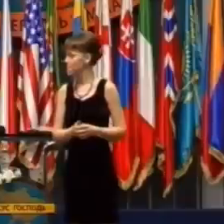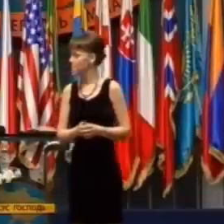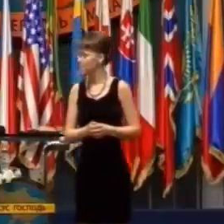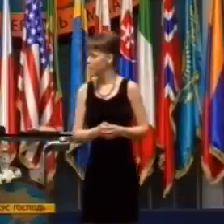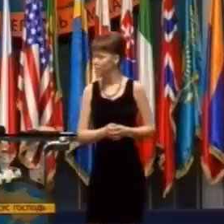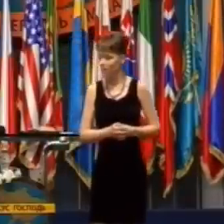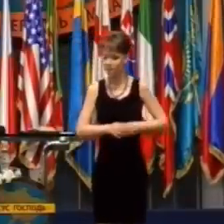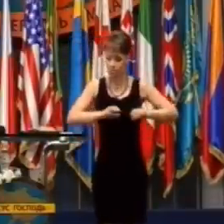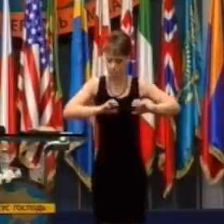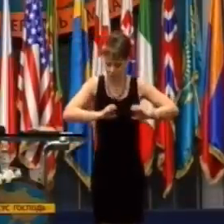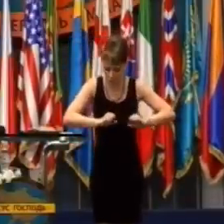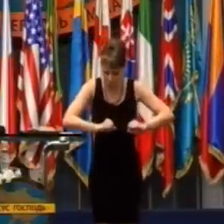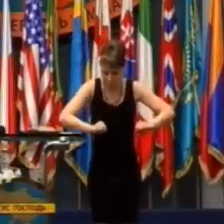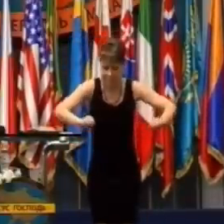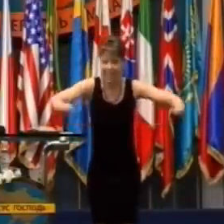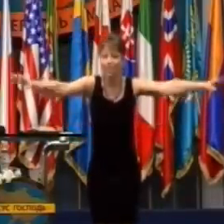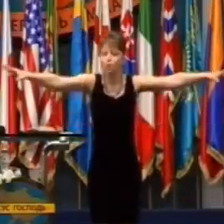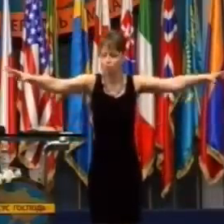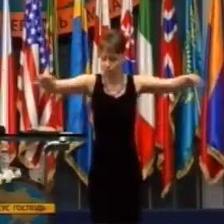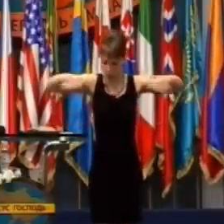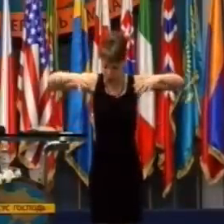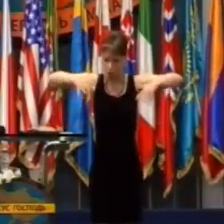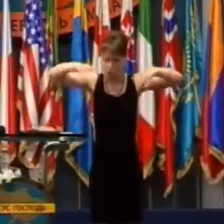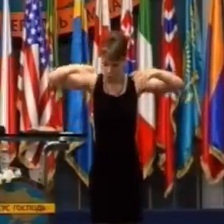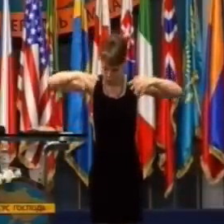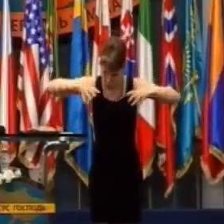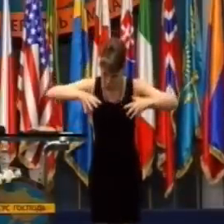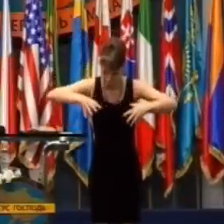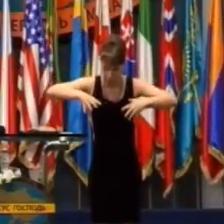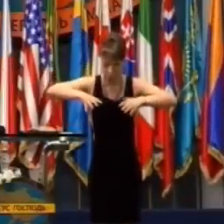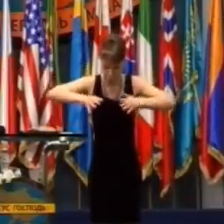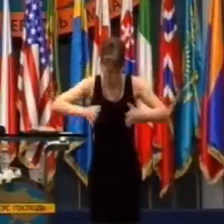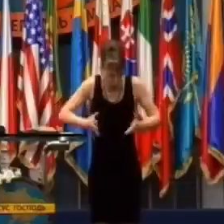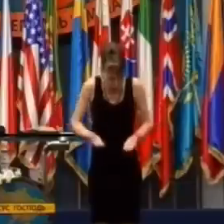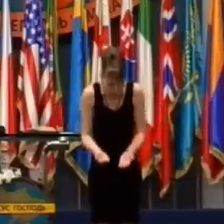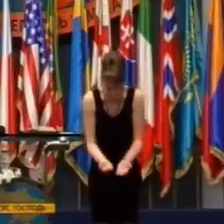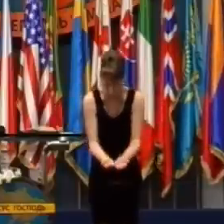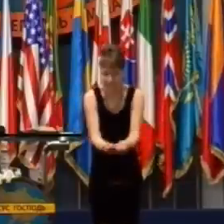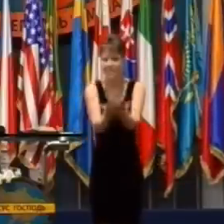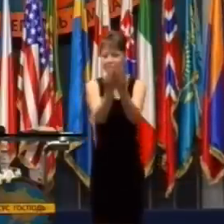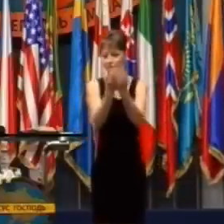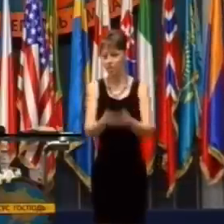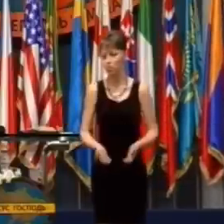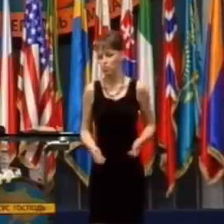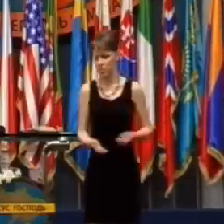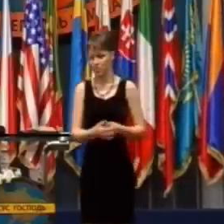len prebytok, zvyšok, len